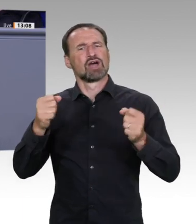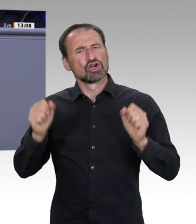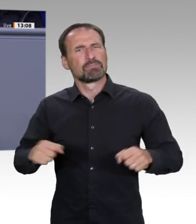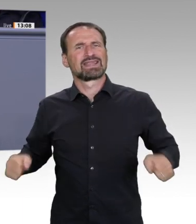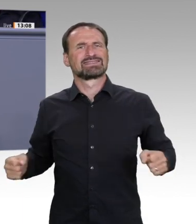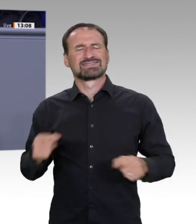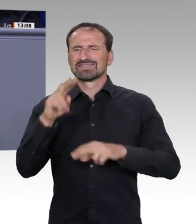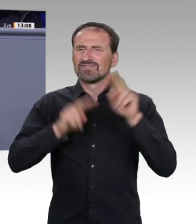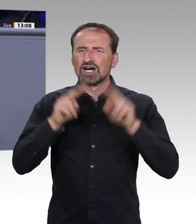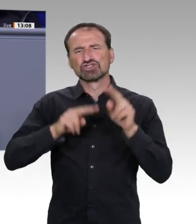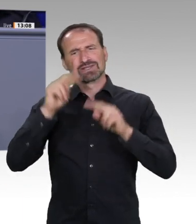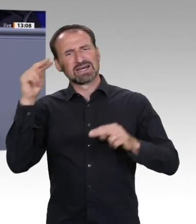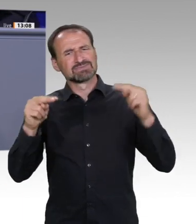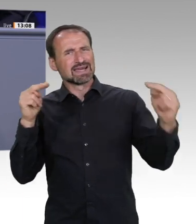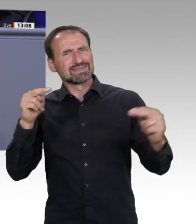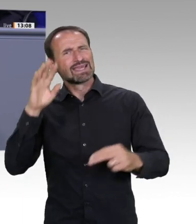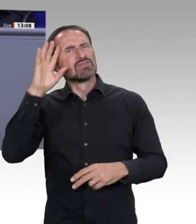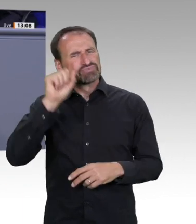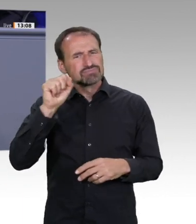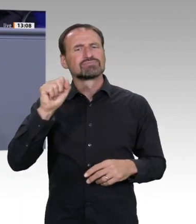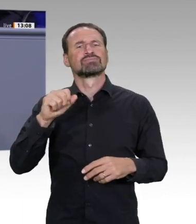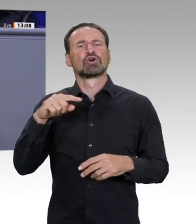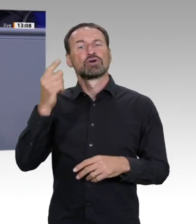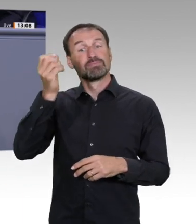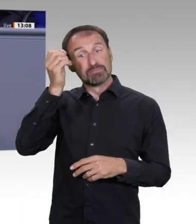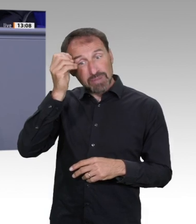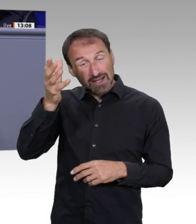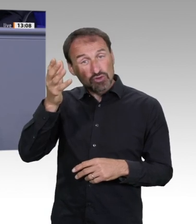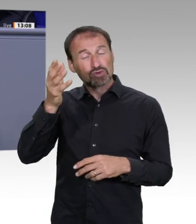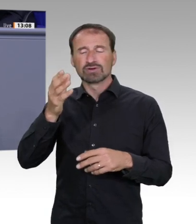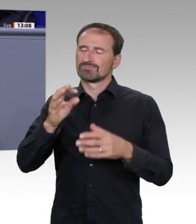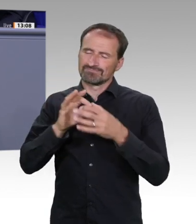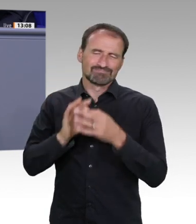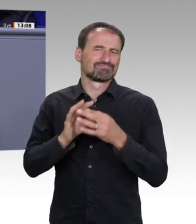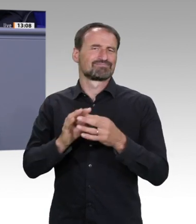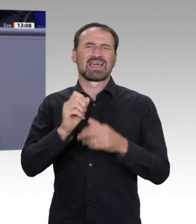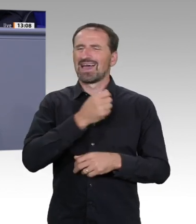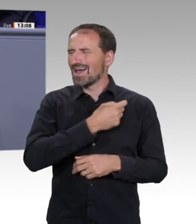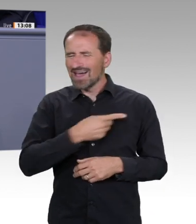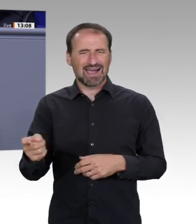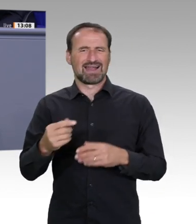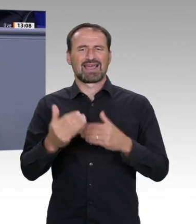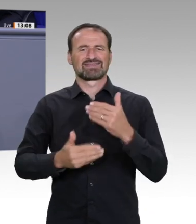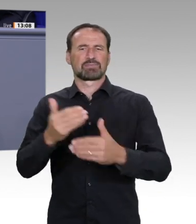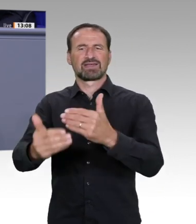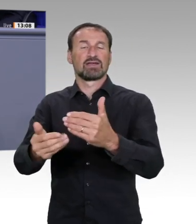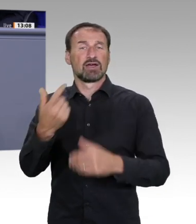dafür. So ist es auch im SDG 4 formuliert, eine hochwertige Bildung für alle, um eine mündige